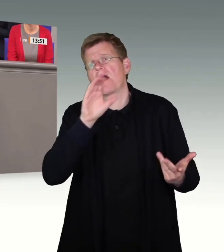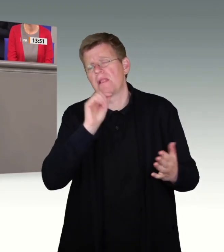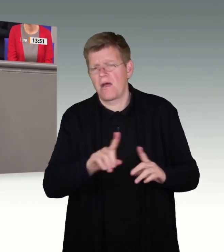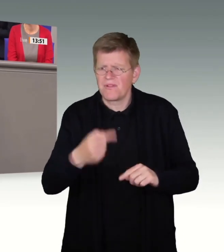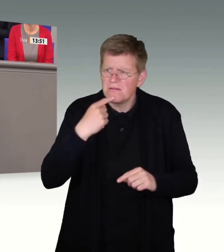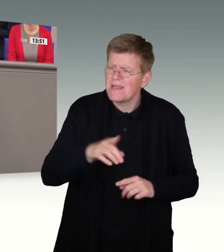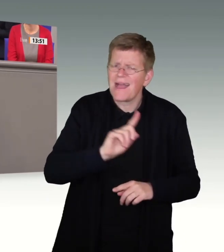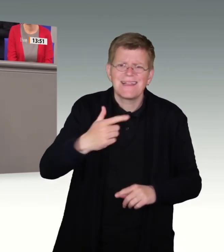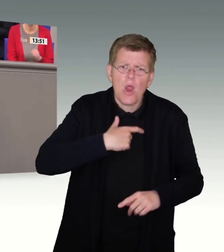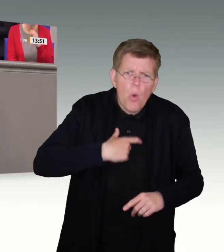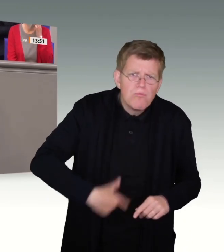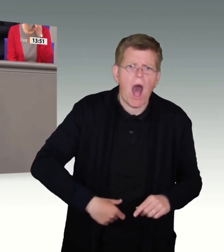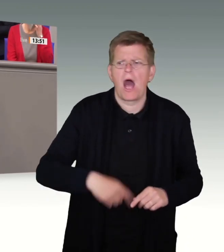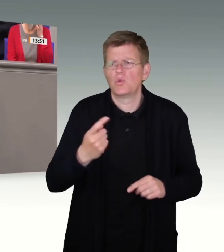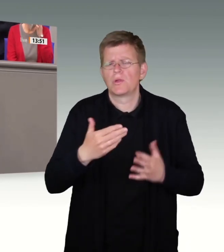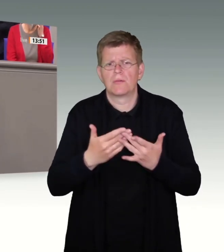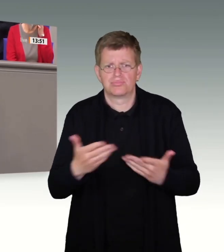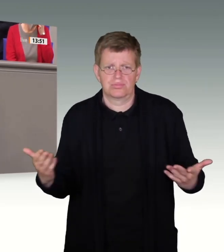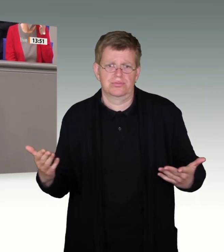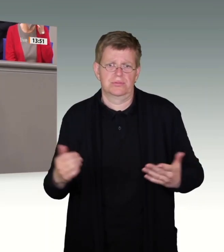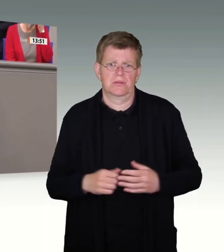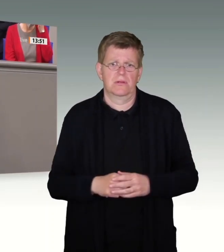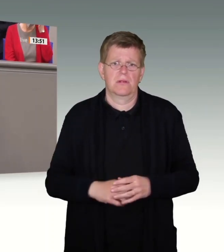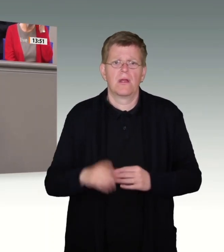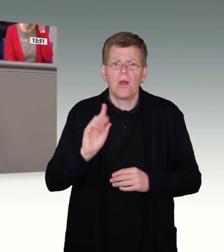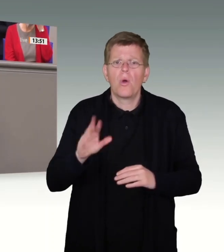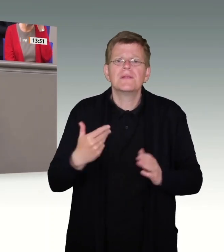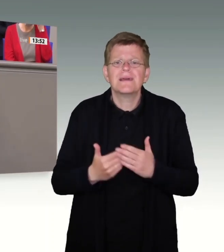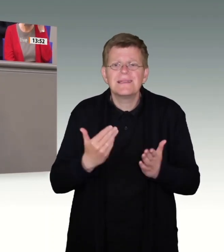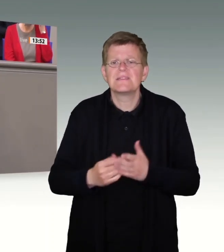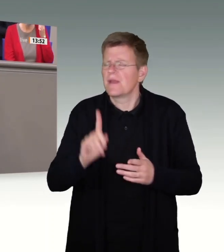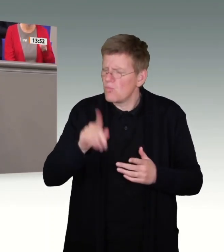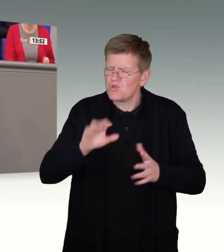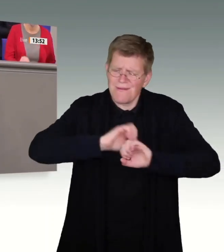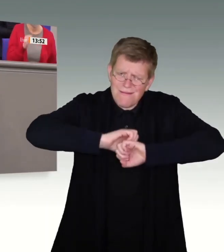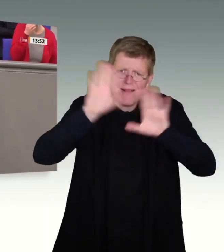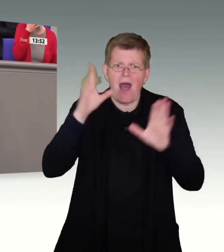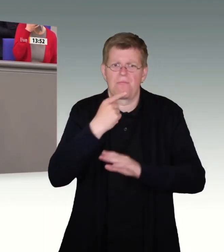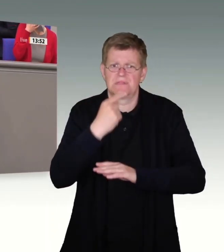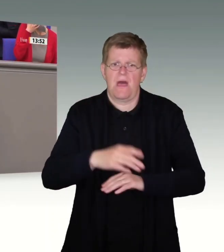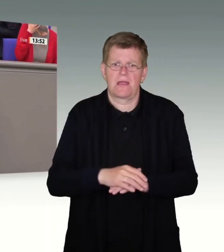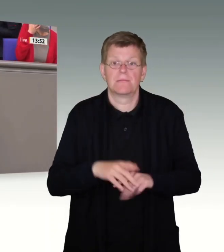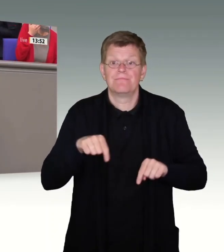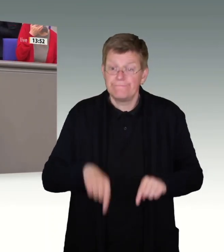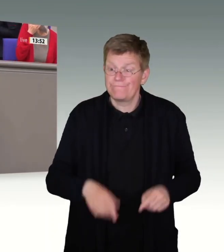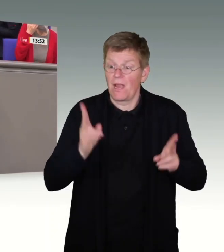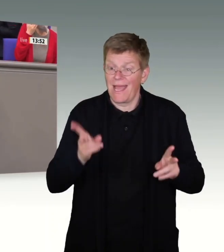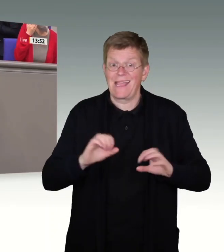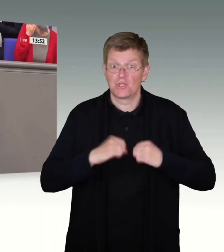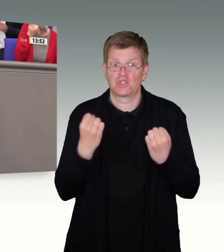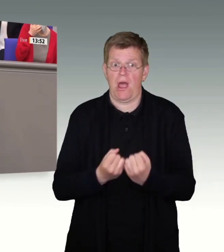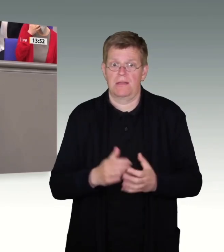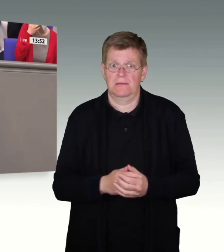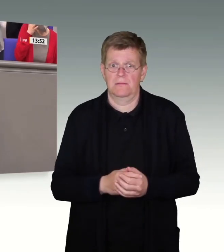zu desabouieren versuchen. Und lassen Sie mich das deshalb mal in aller Deutlichkeit sagen. Wir leben immer noch in einem Rechtsstand.